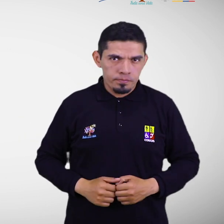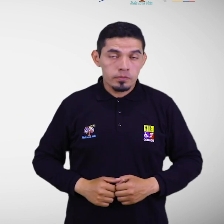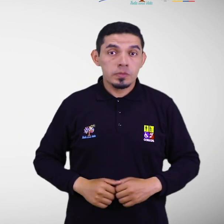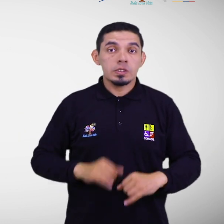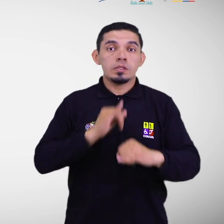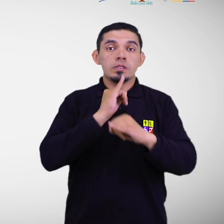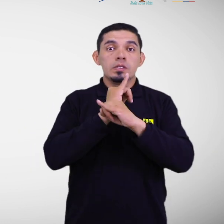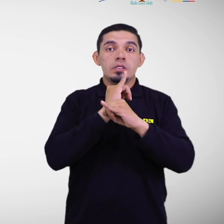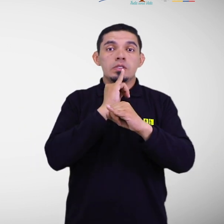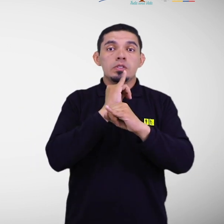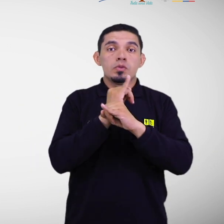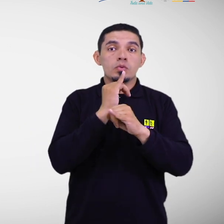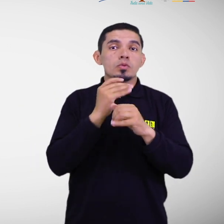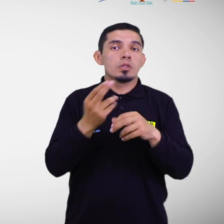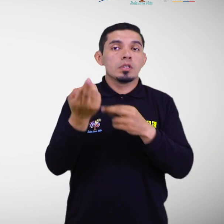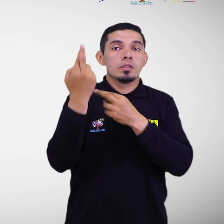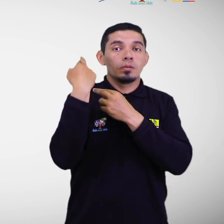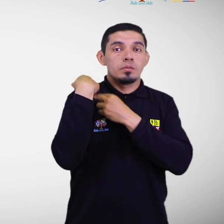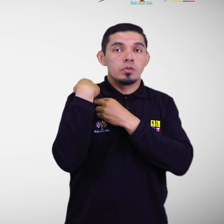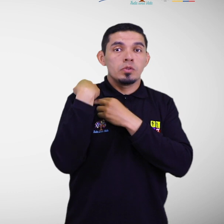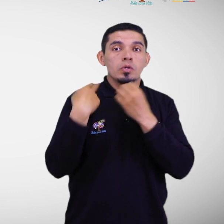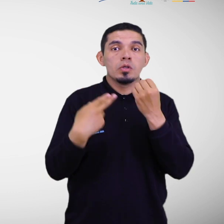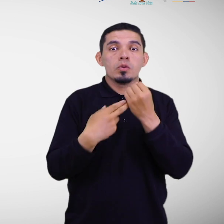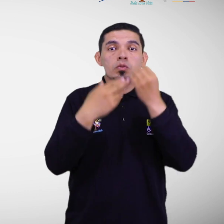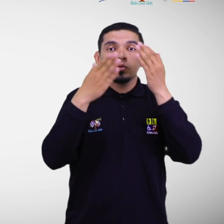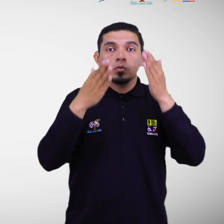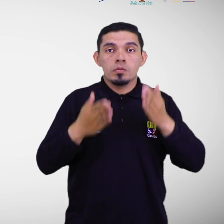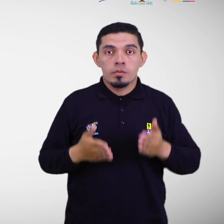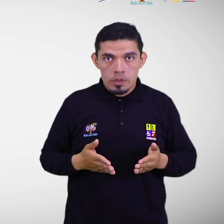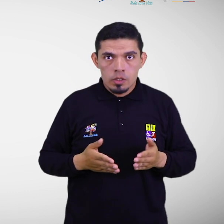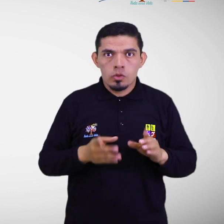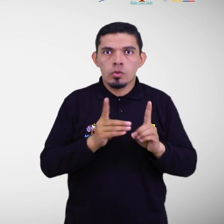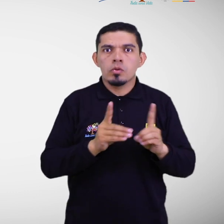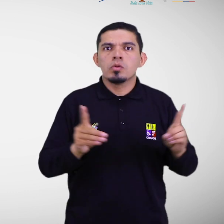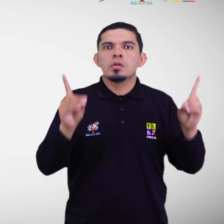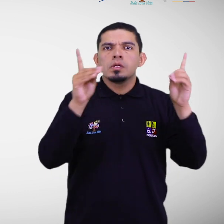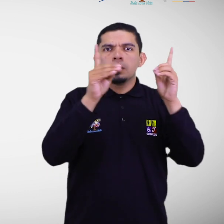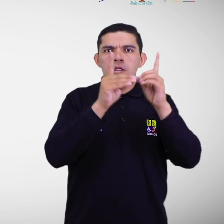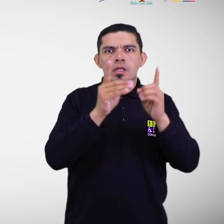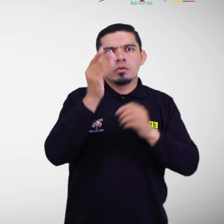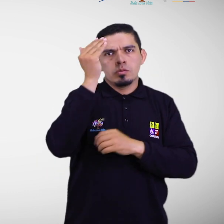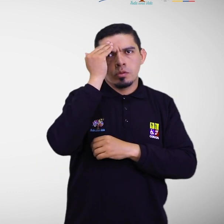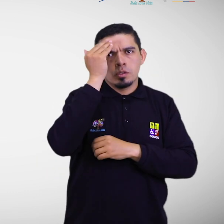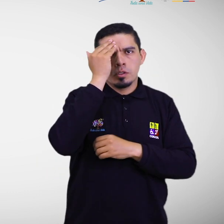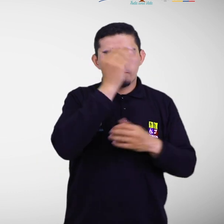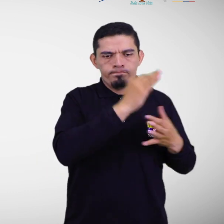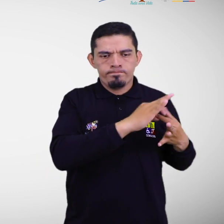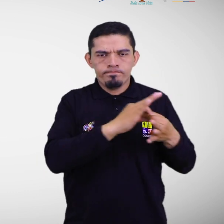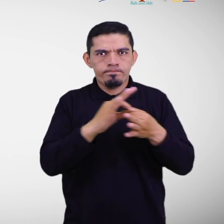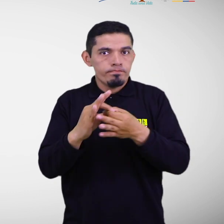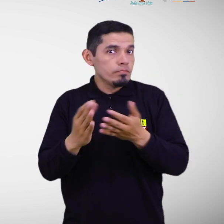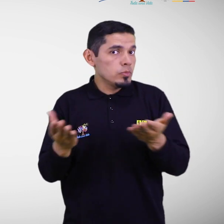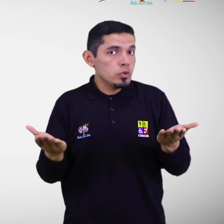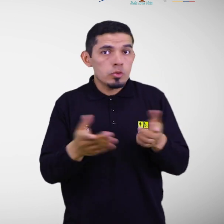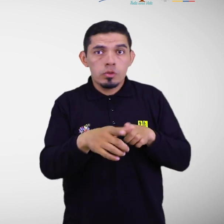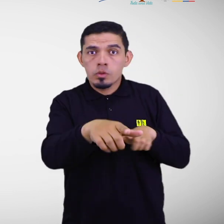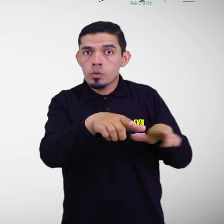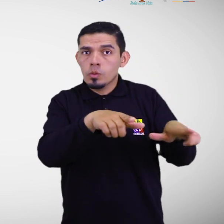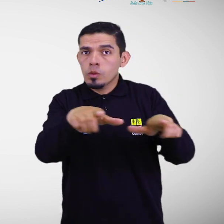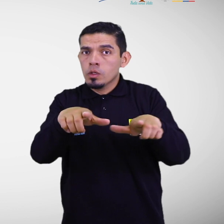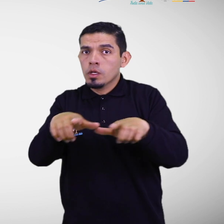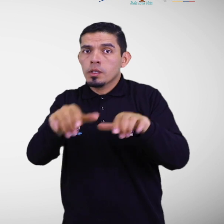que las unidades responsables de talento humano generen una base de datos con el registro de ubicación de los sitios donde mayor